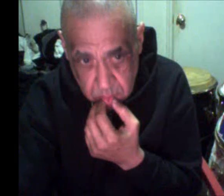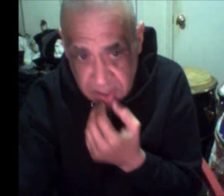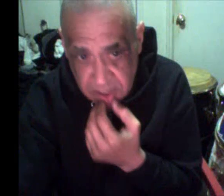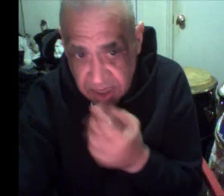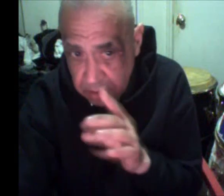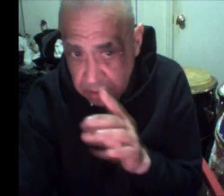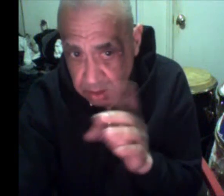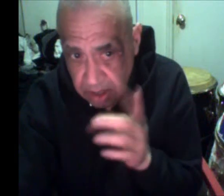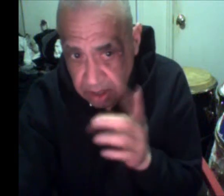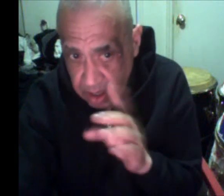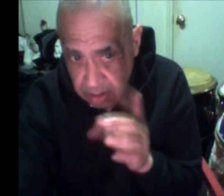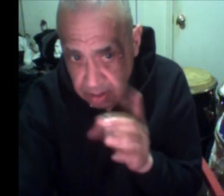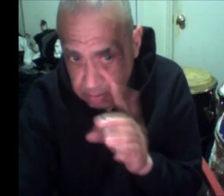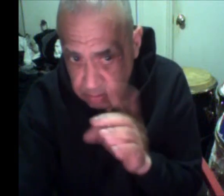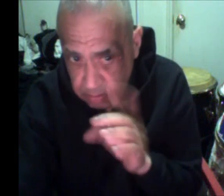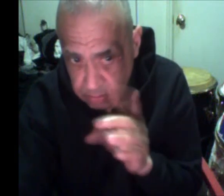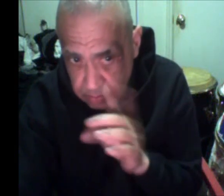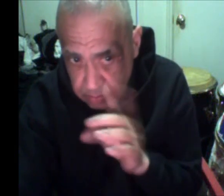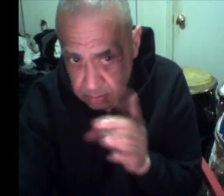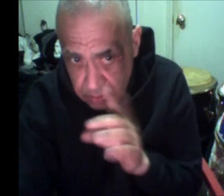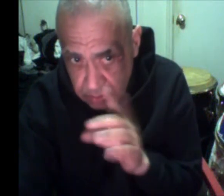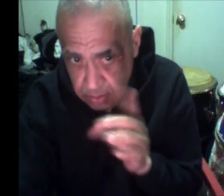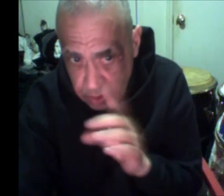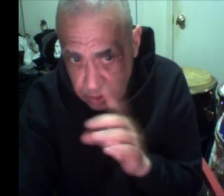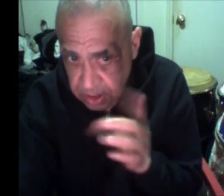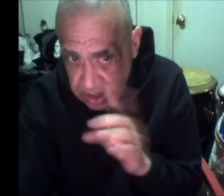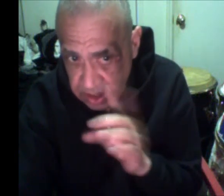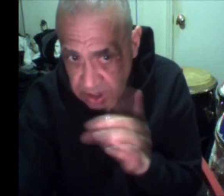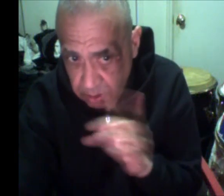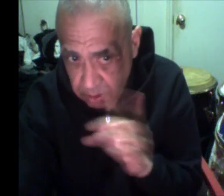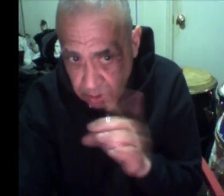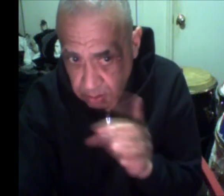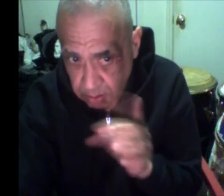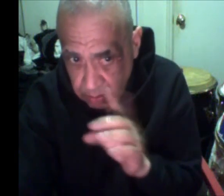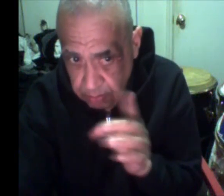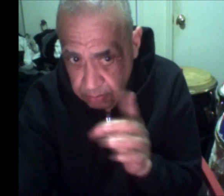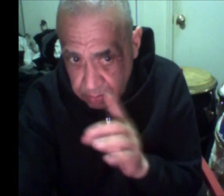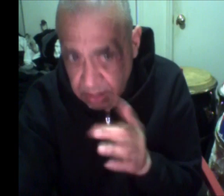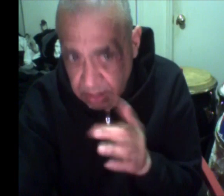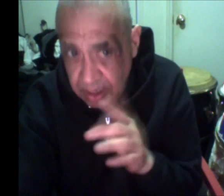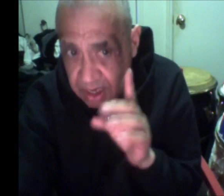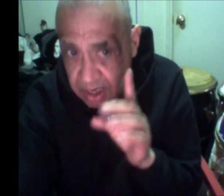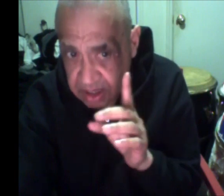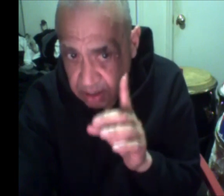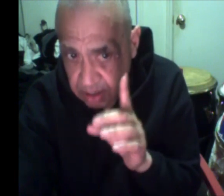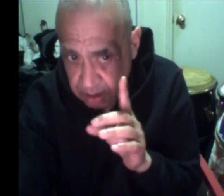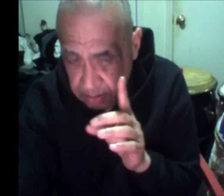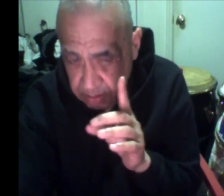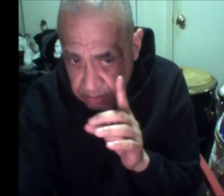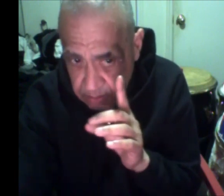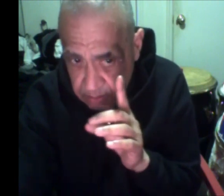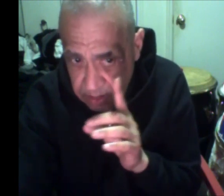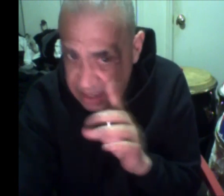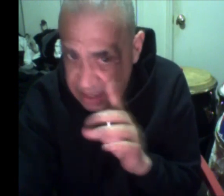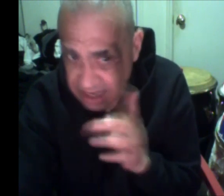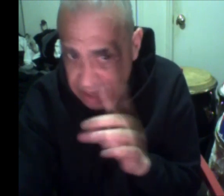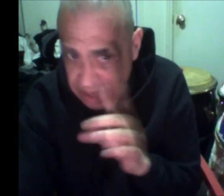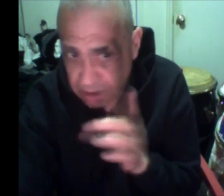detrás de mí no esté, no estoy detrás de mí hermano, este es para la iglesia hermano, detrás de mí no